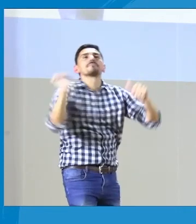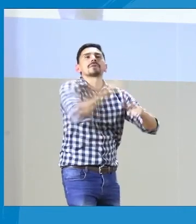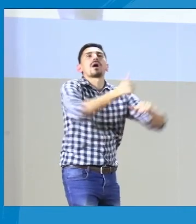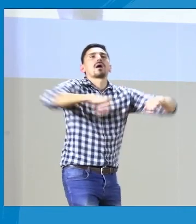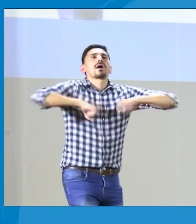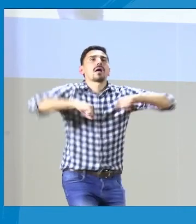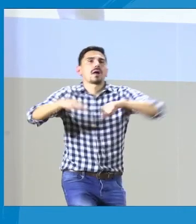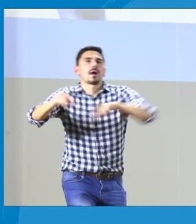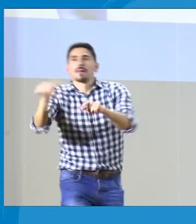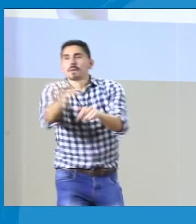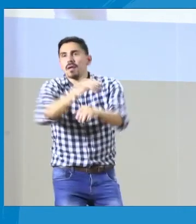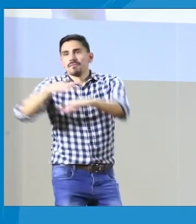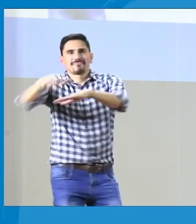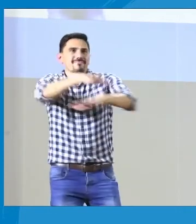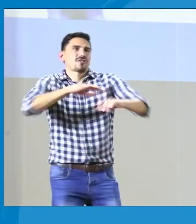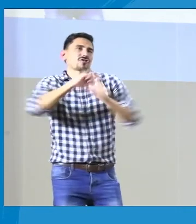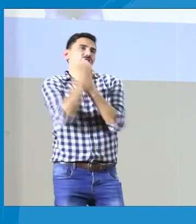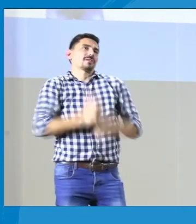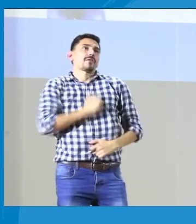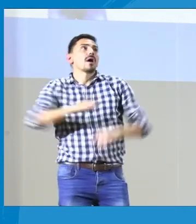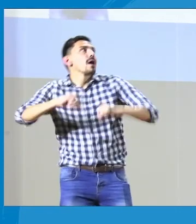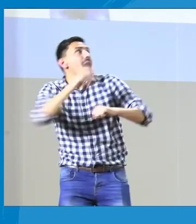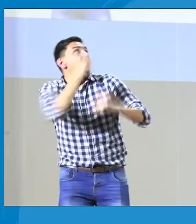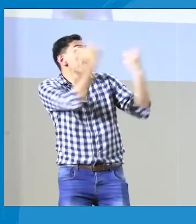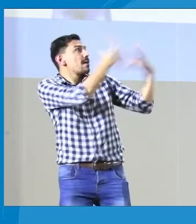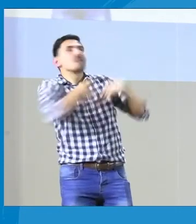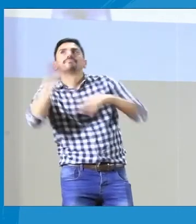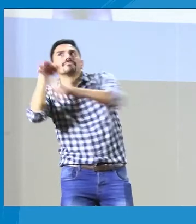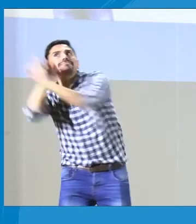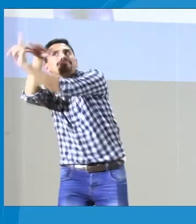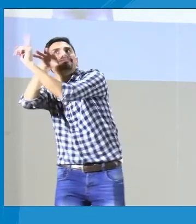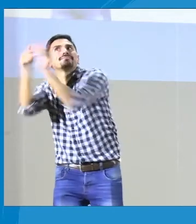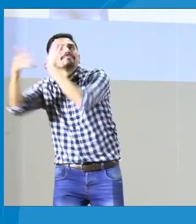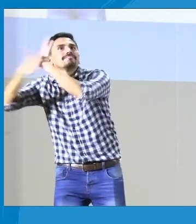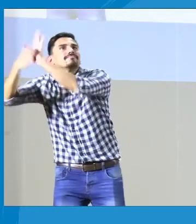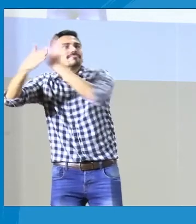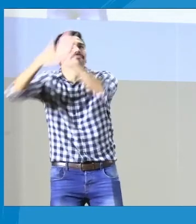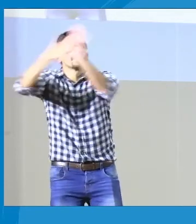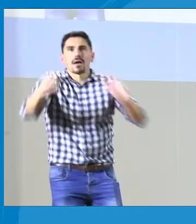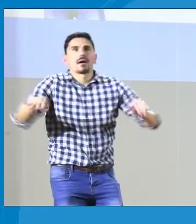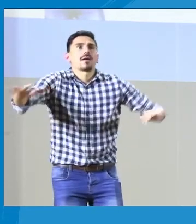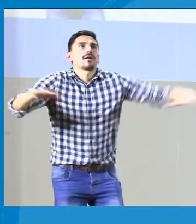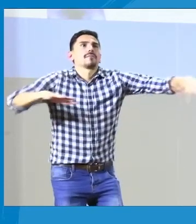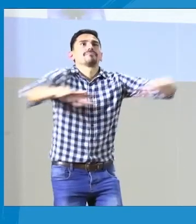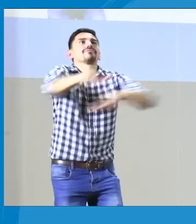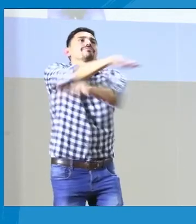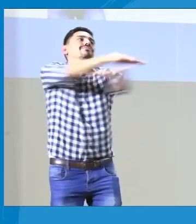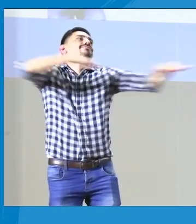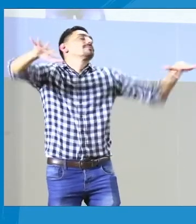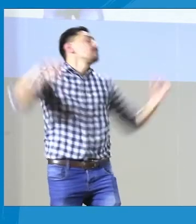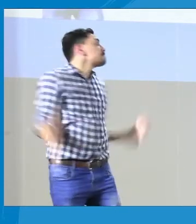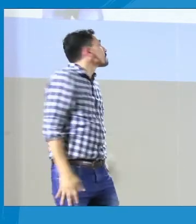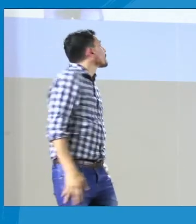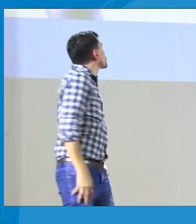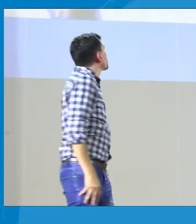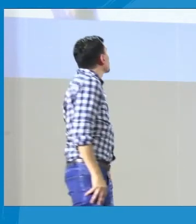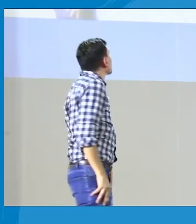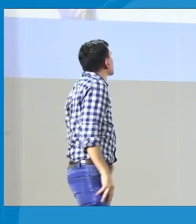poder pensar cómo pues obviamente la sociedad civil puede hacer esa incidencia para mejorar ese